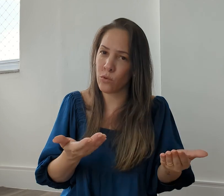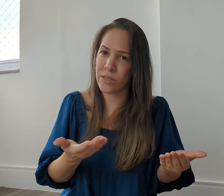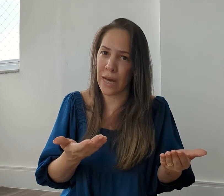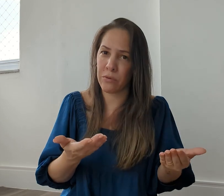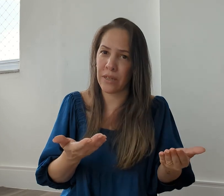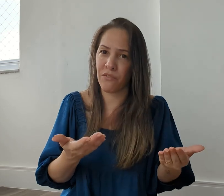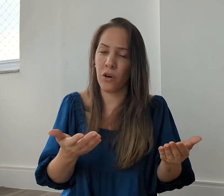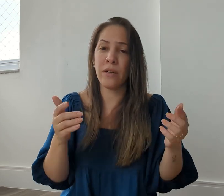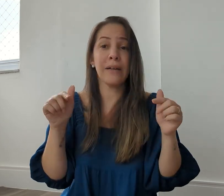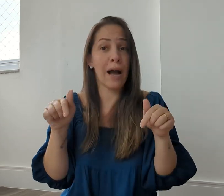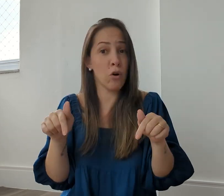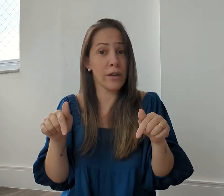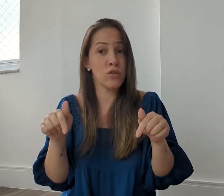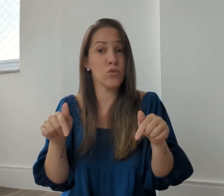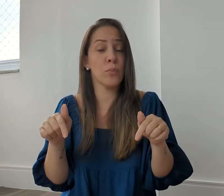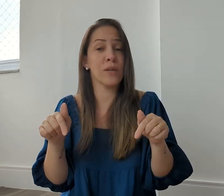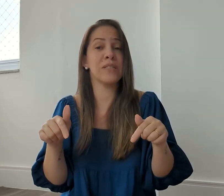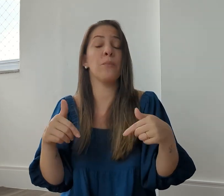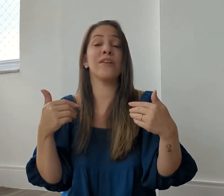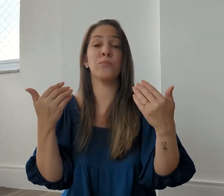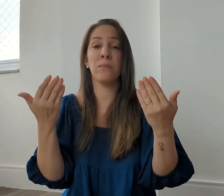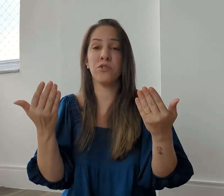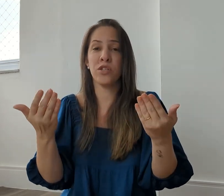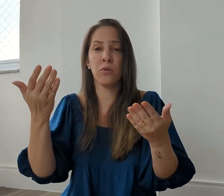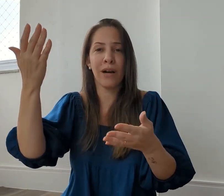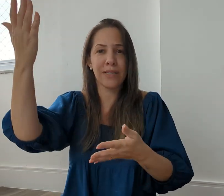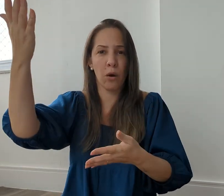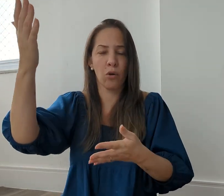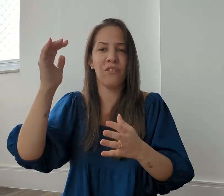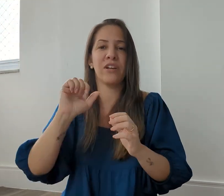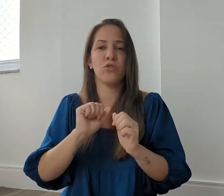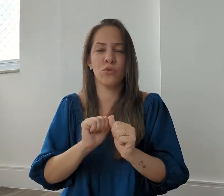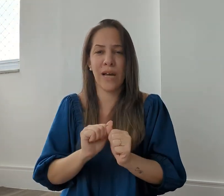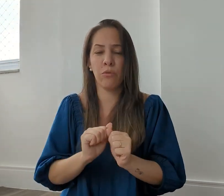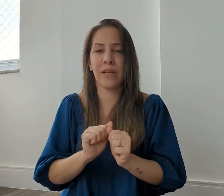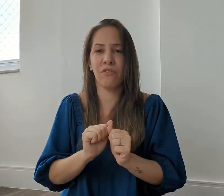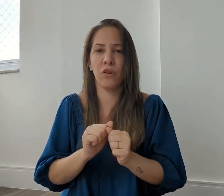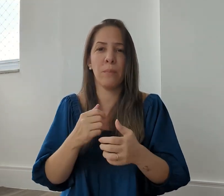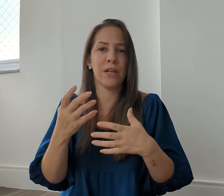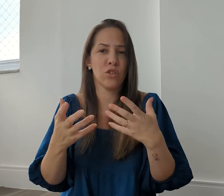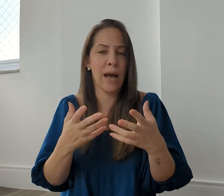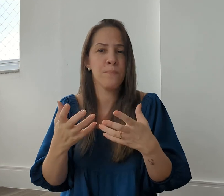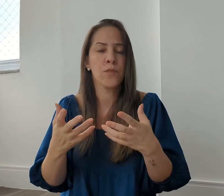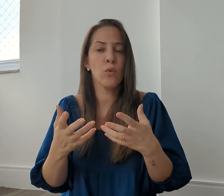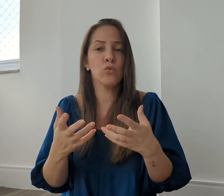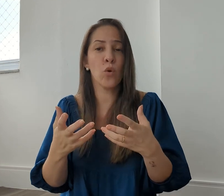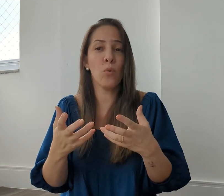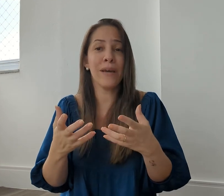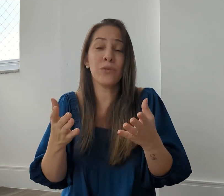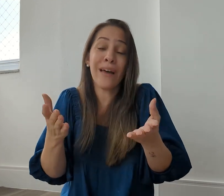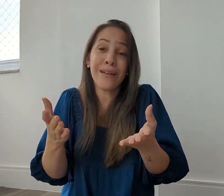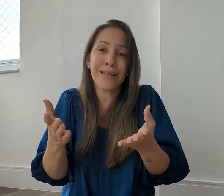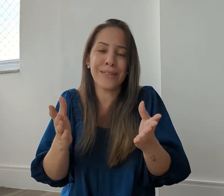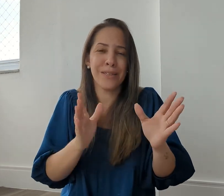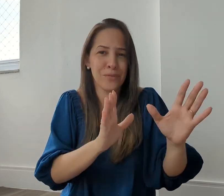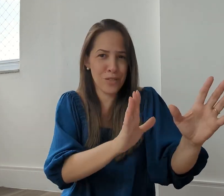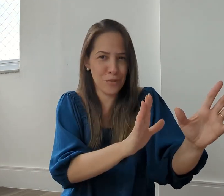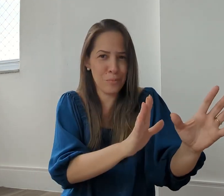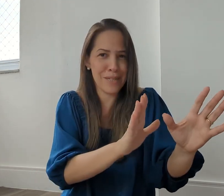usar o telefone, agora em julho, por exemplo, eles permitiram um casal logo à frente usar o telefone pra achar um documento, entretanto, eles foram pra